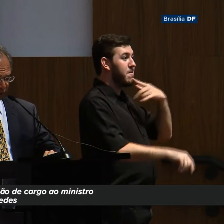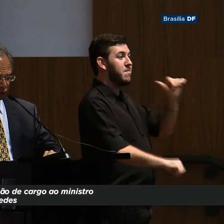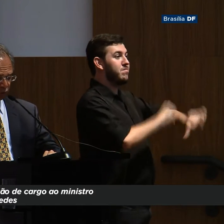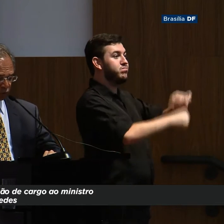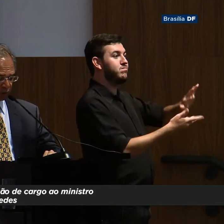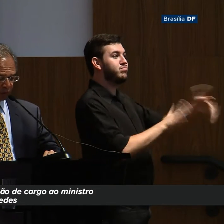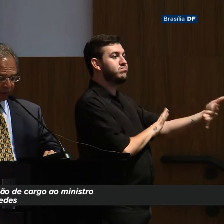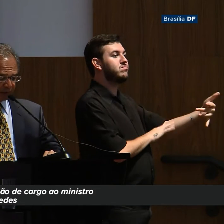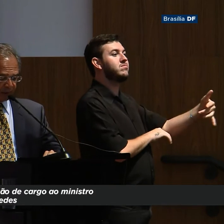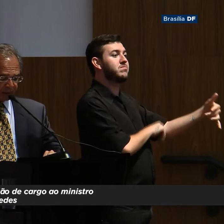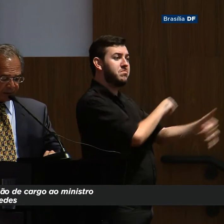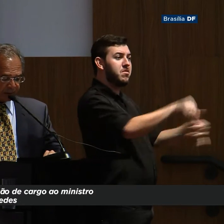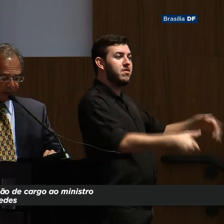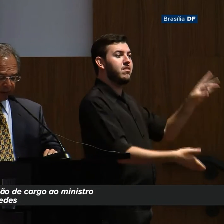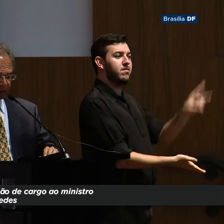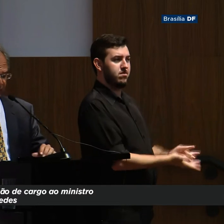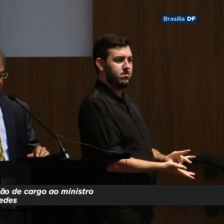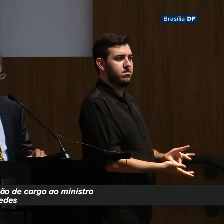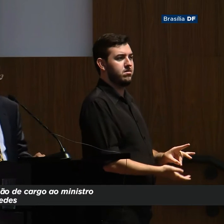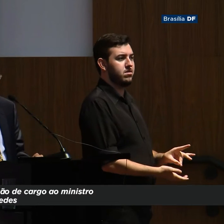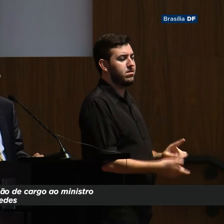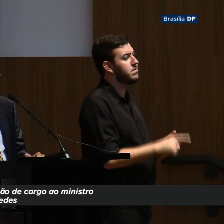essas disfunções financeiras